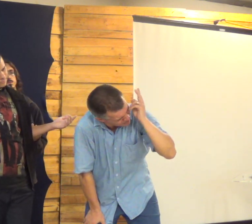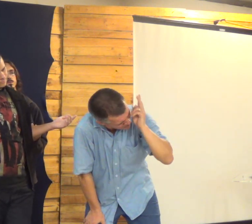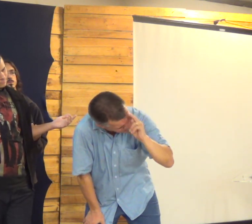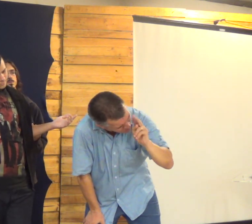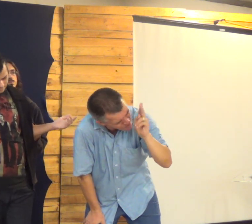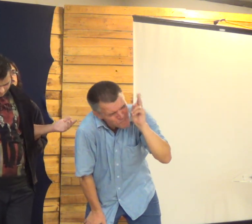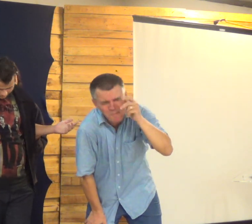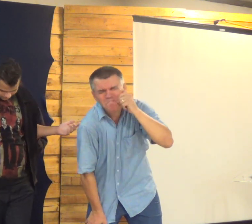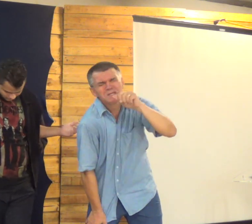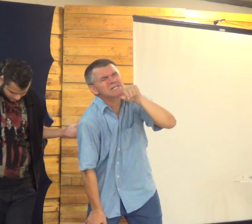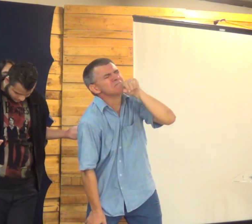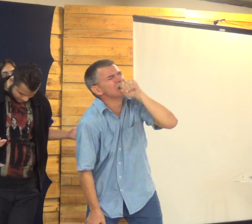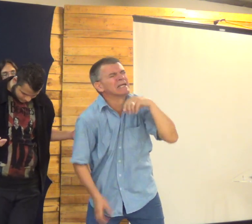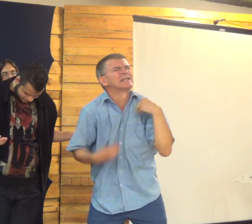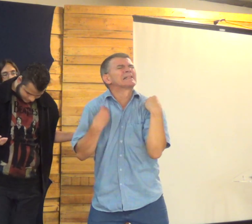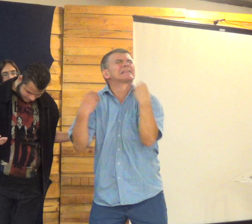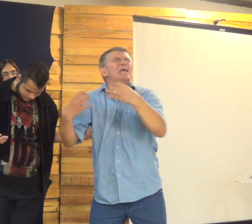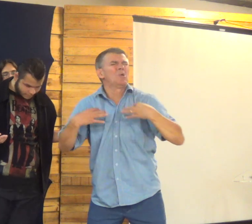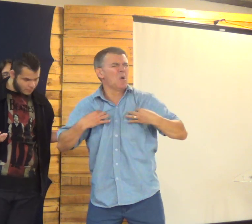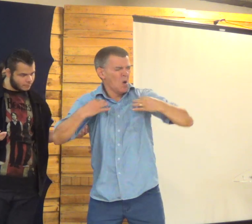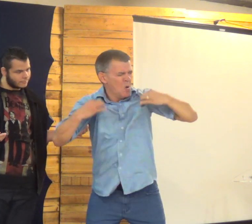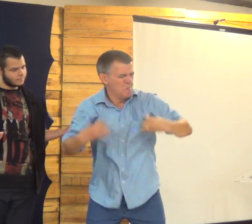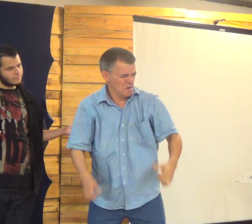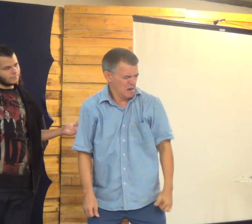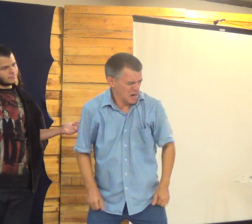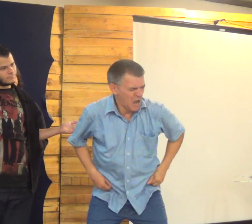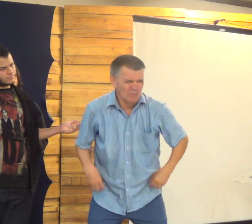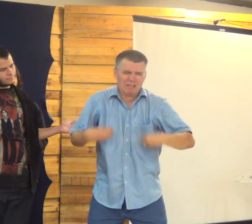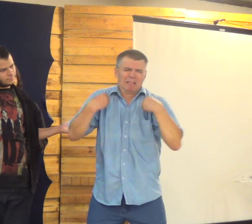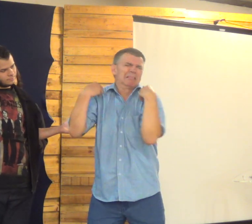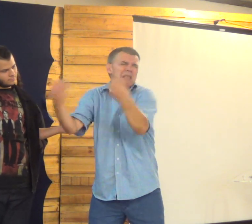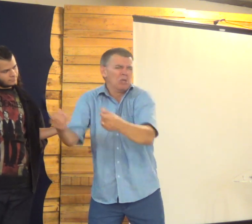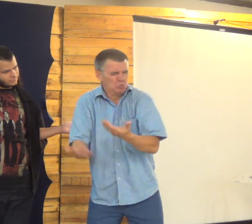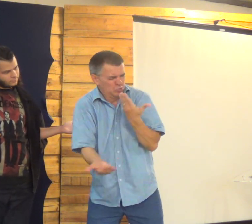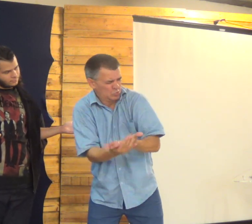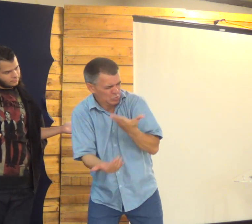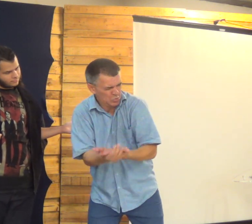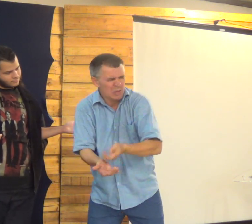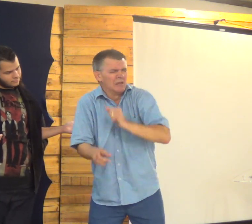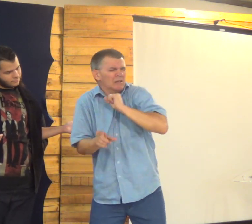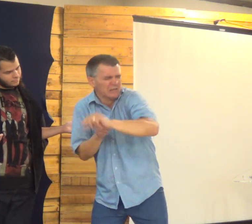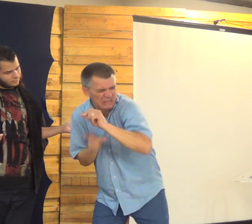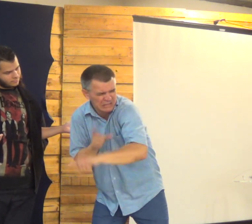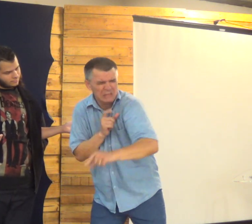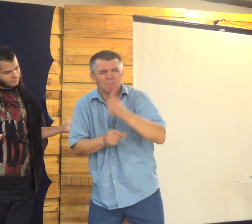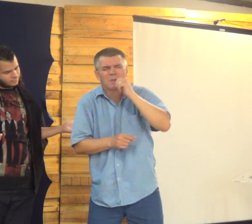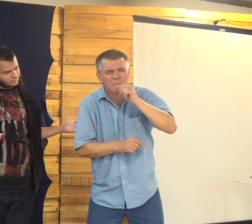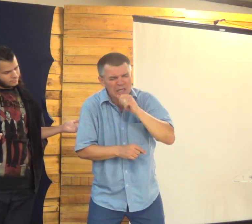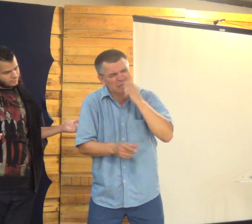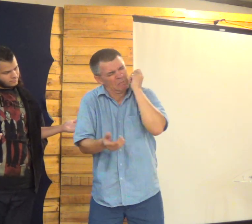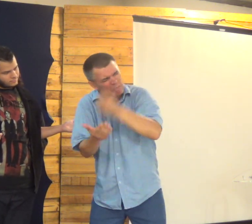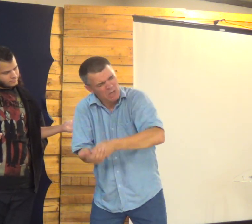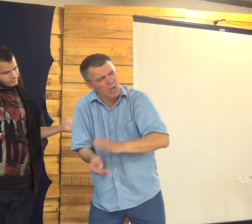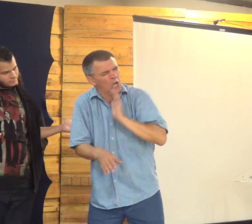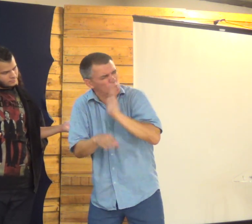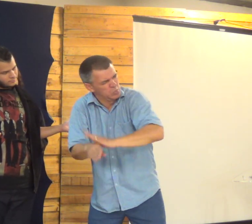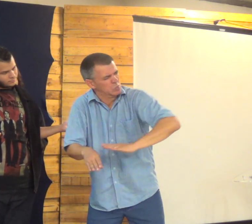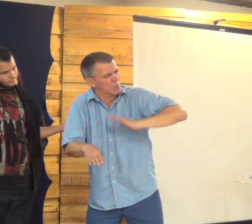Abençoa Todos os dias Que eles possam lembrar das suas mães, Senhor Que deram a educação Que deram aquilo